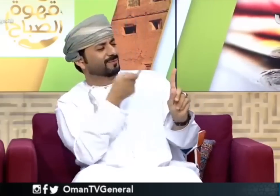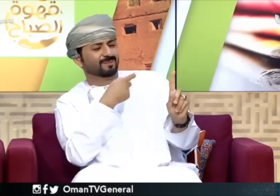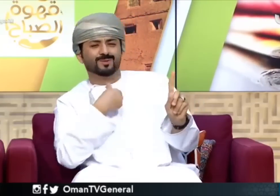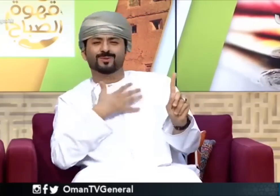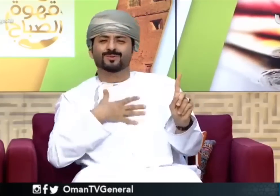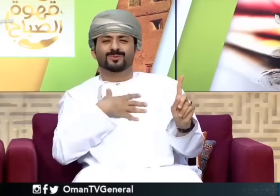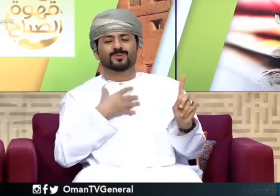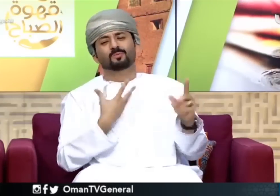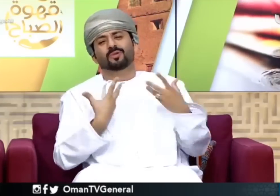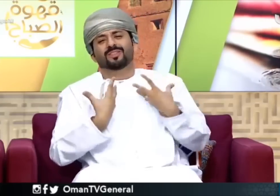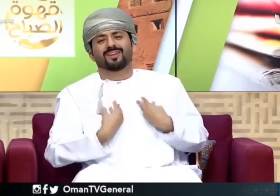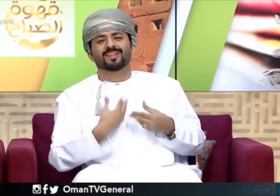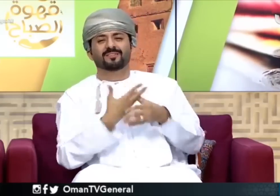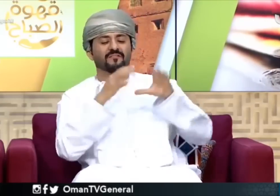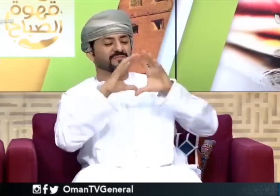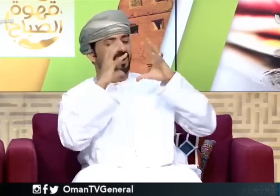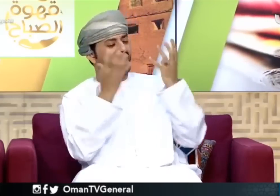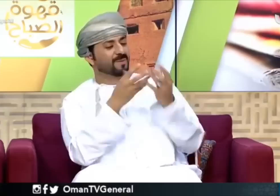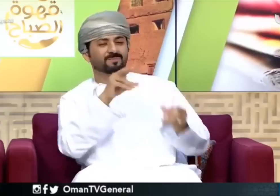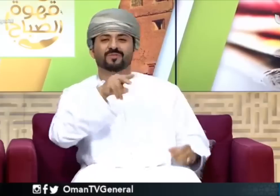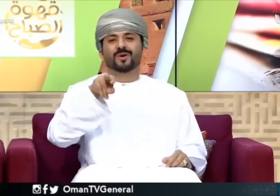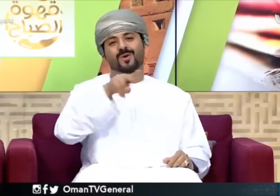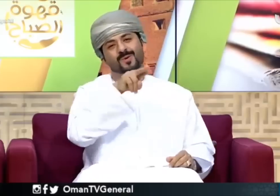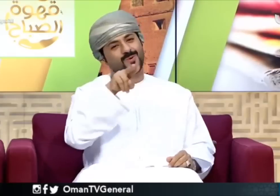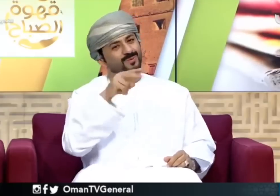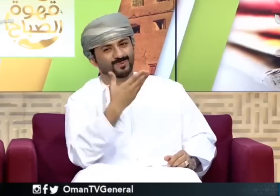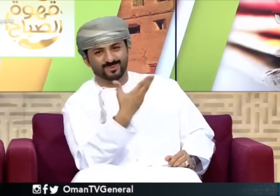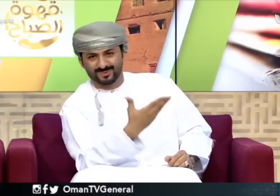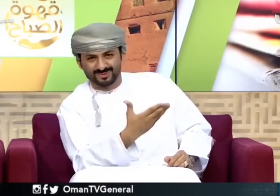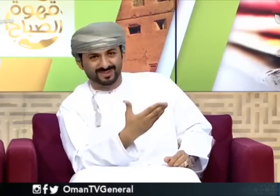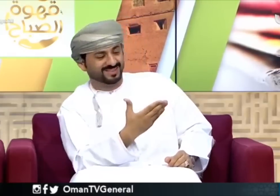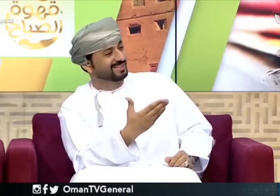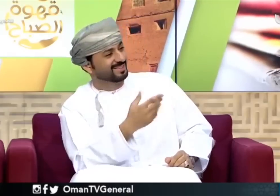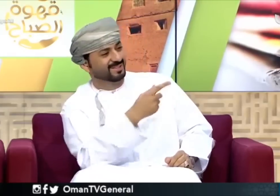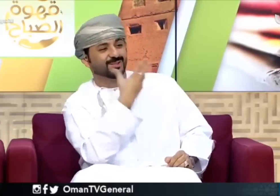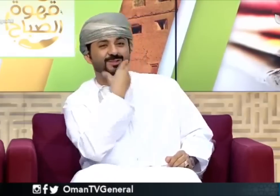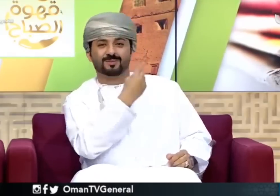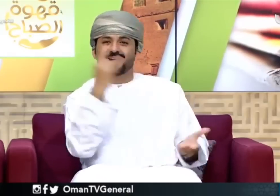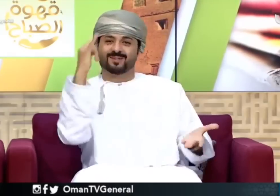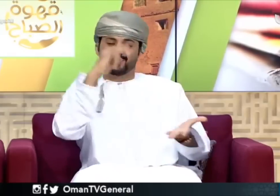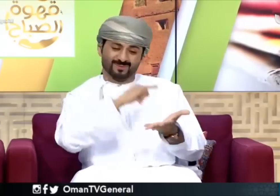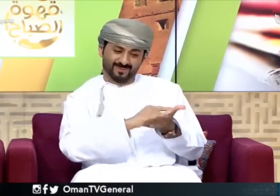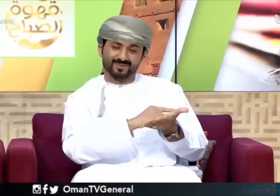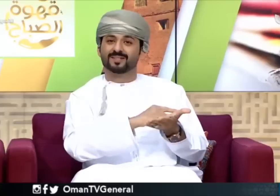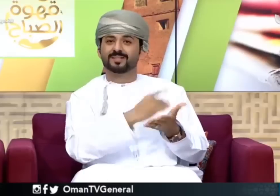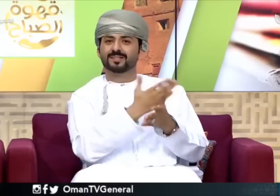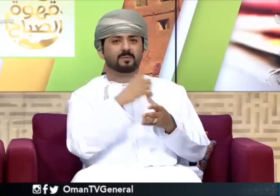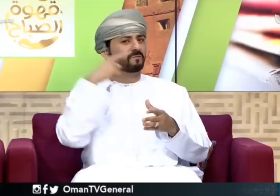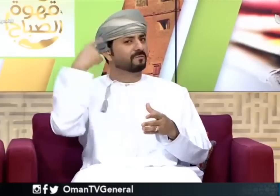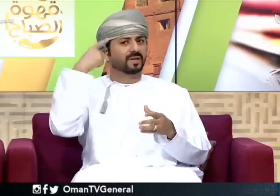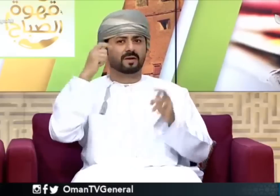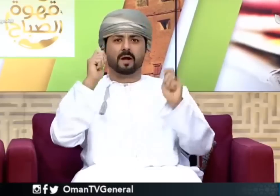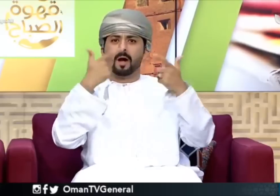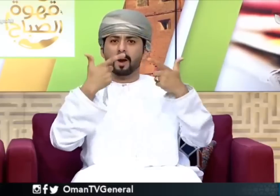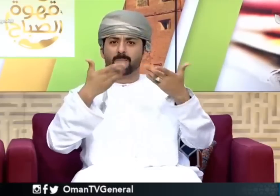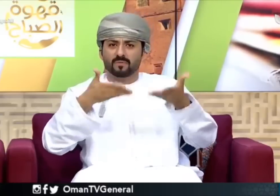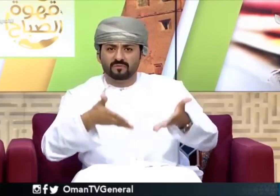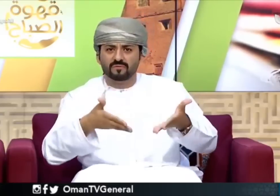لغة الإشارة العالمية وأنا فهمته وأنا مرتاحة وأنا طبعا أفهم اللغة العالمية وراعي جدا أنهم يزوروا السلطنة كان